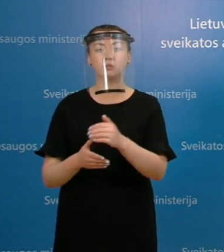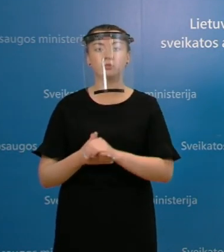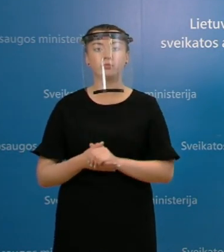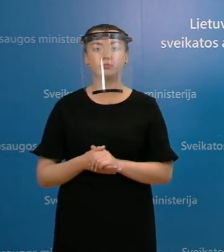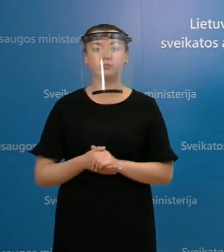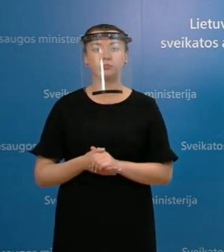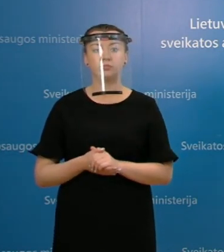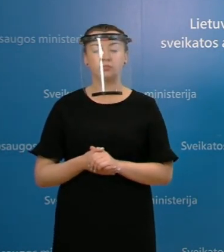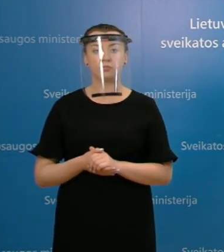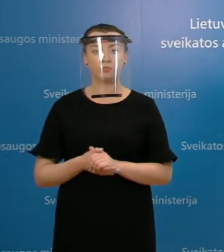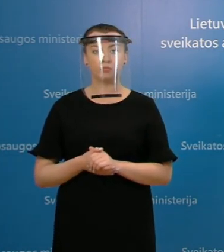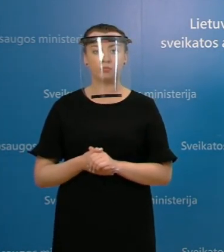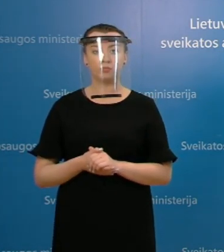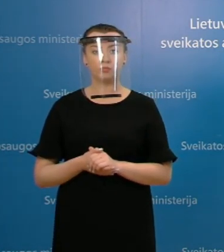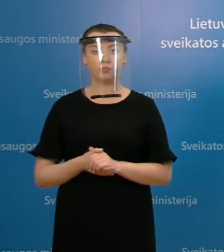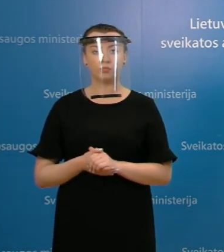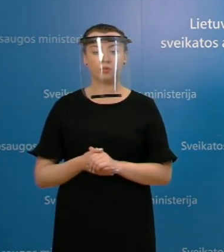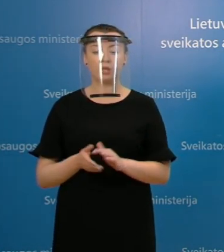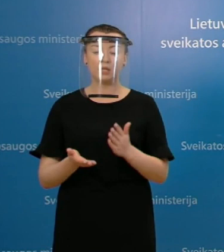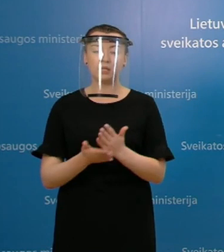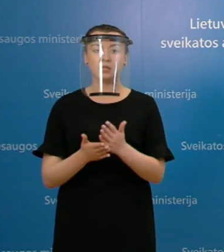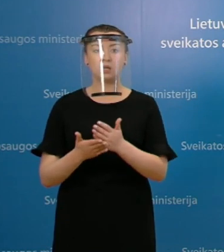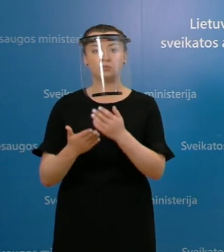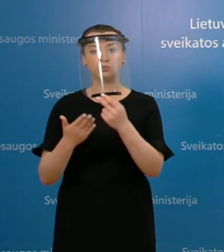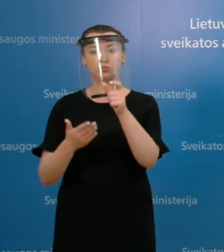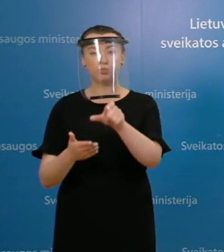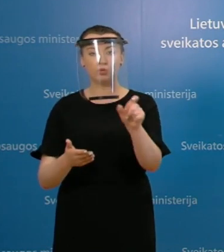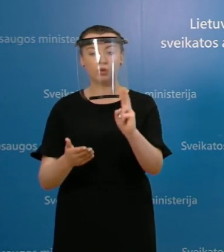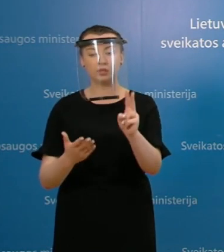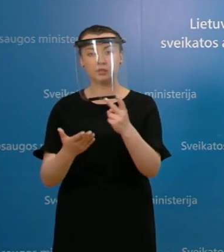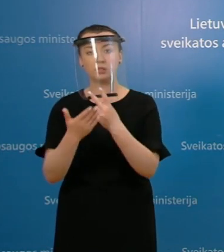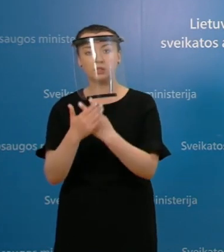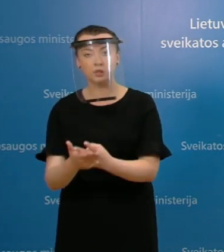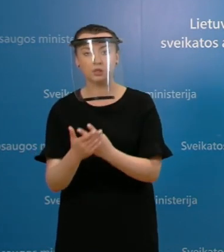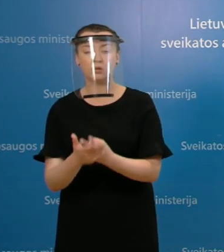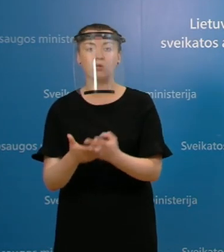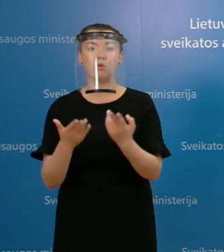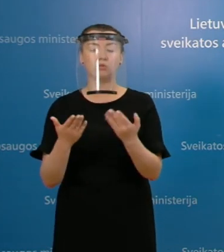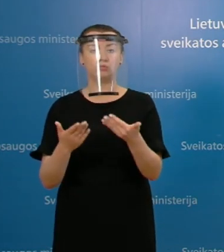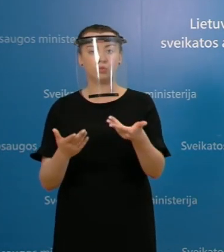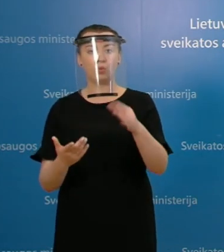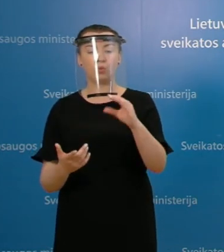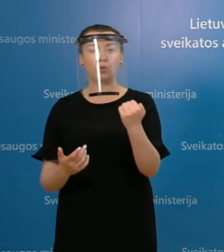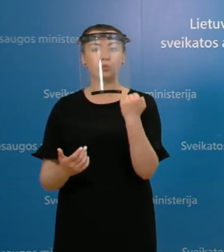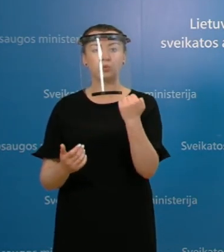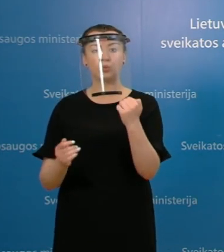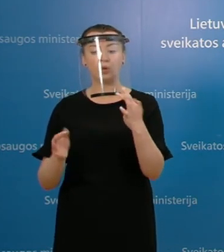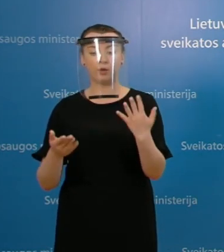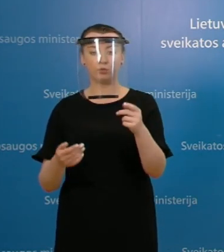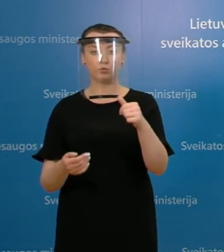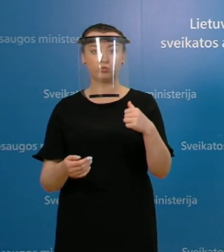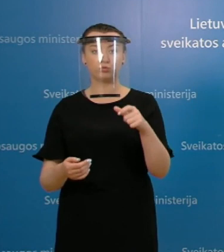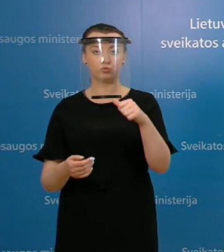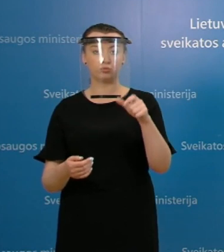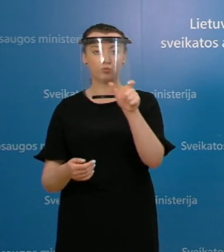hospitalizacija ir didesnės mirtingumas prasideda peržengus